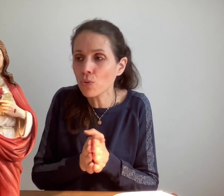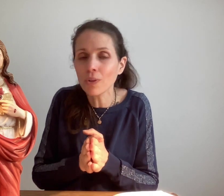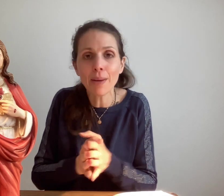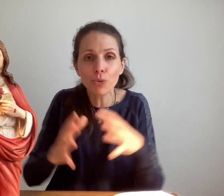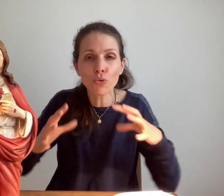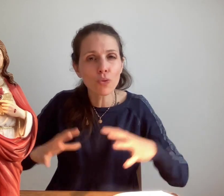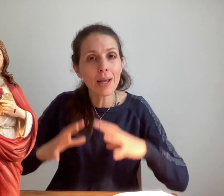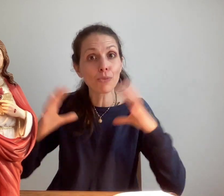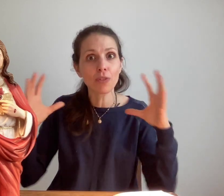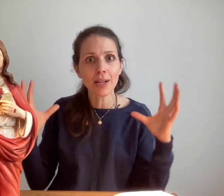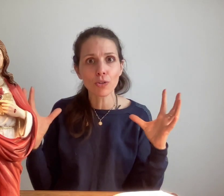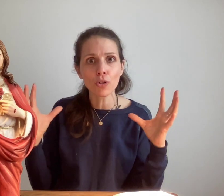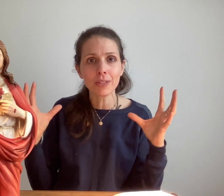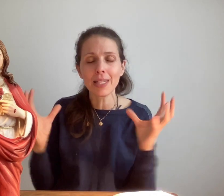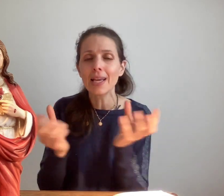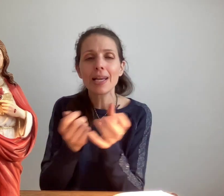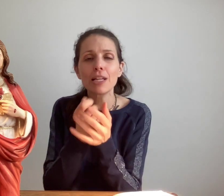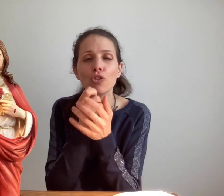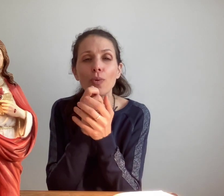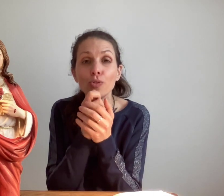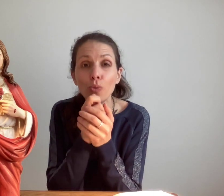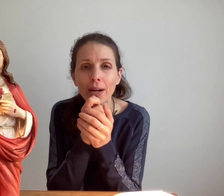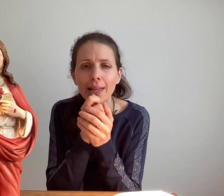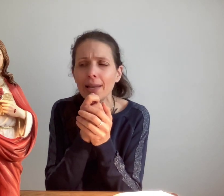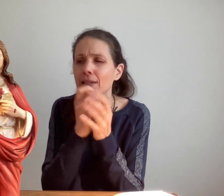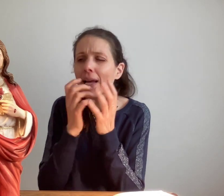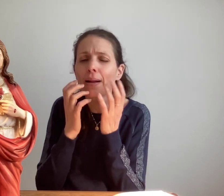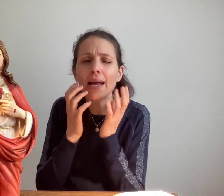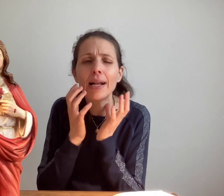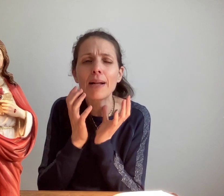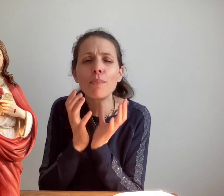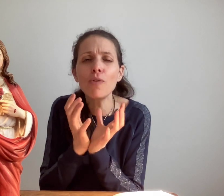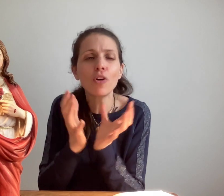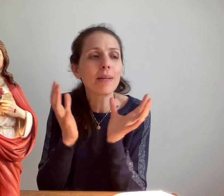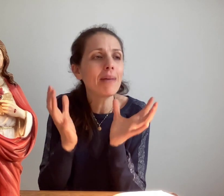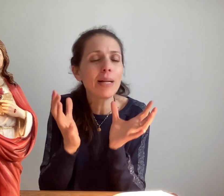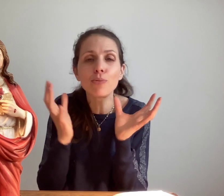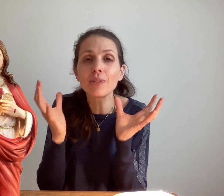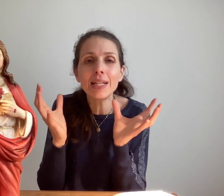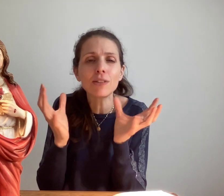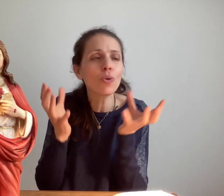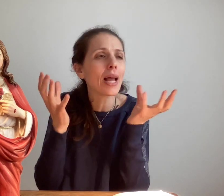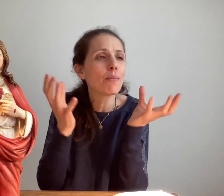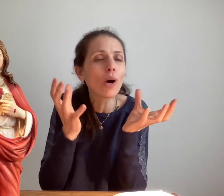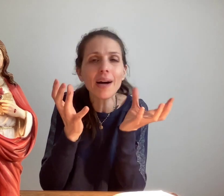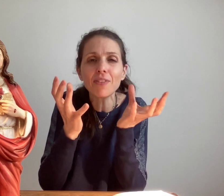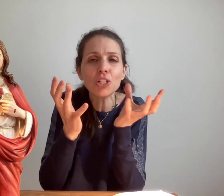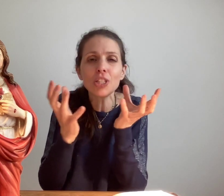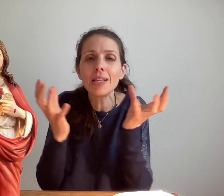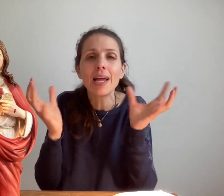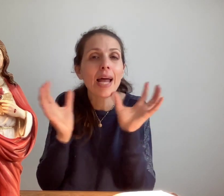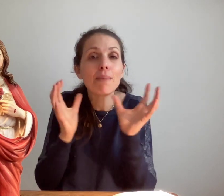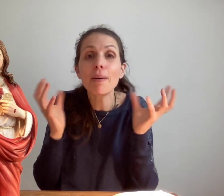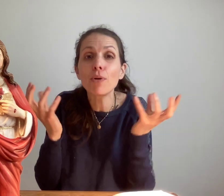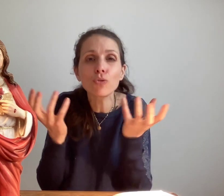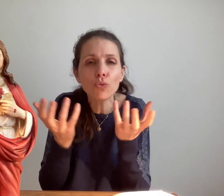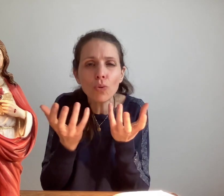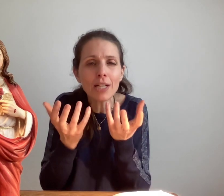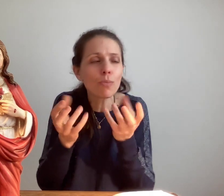son âme donc son âme devient une hostie et je m'en nourris elle m'offre les mets les plus délicieux elle me rafraîchit elle m'apporte du soulagement